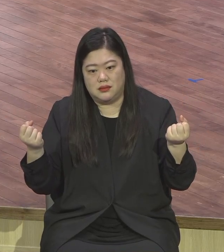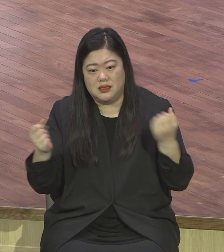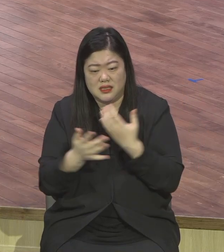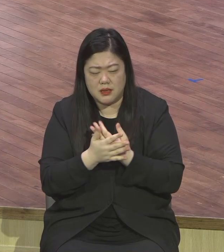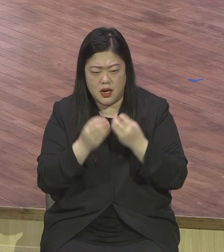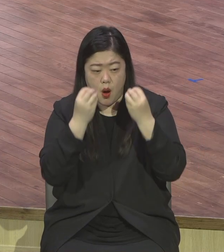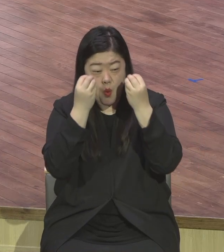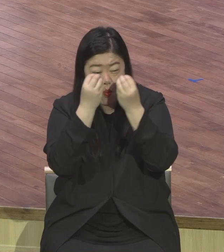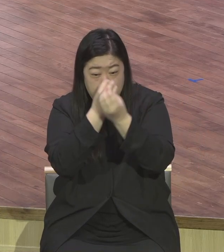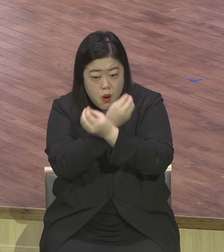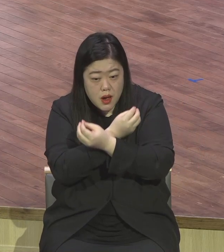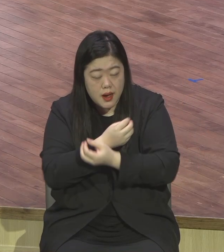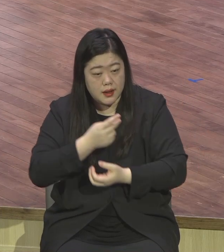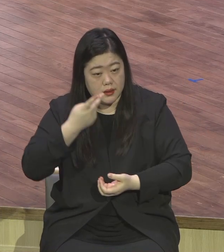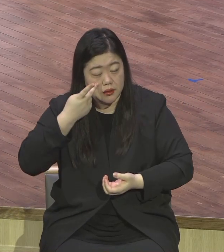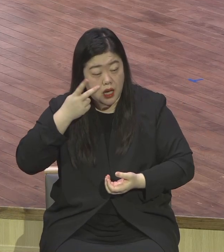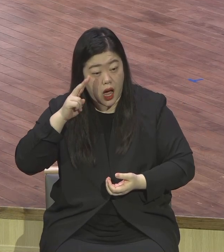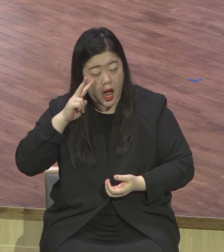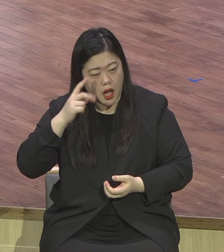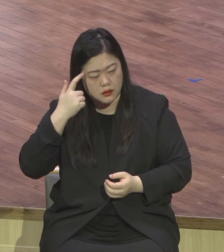가능하면 오해는 빨리 풀어야 돼요.